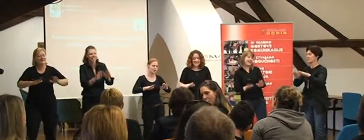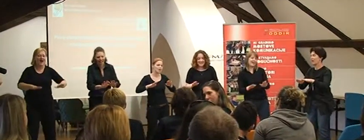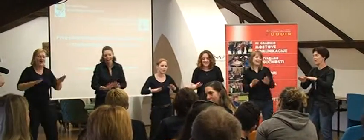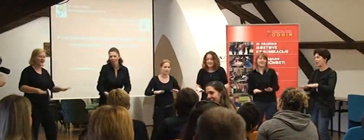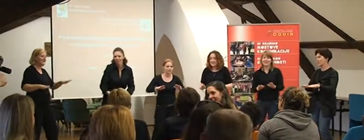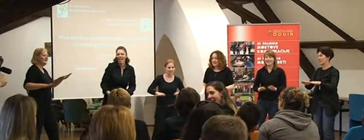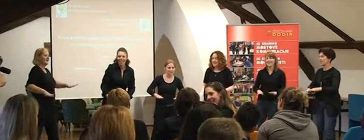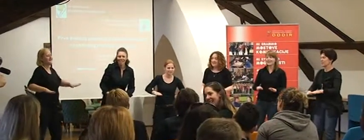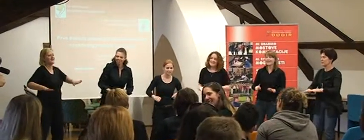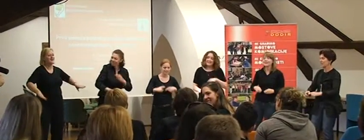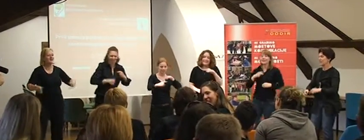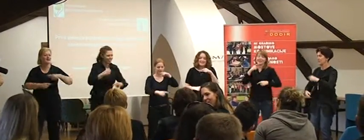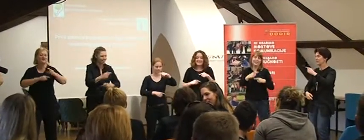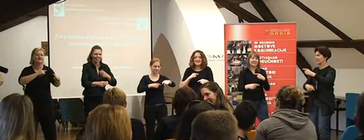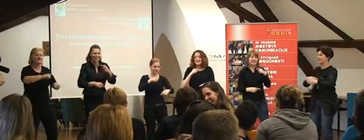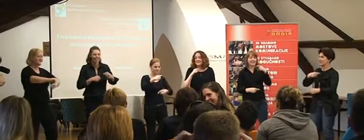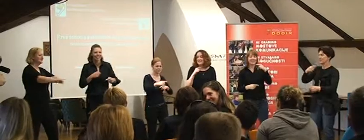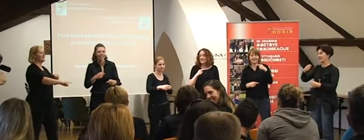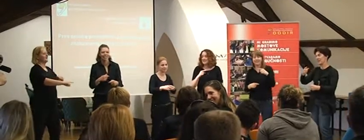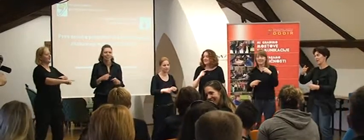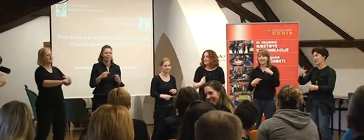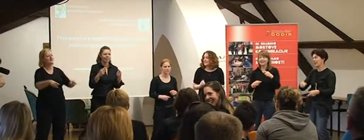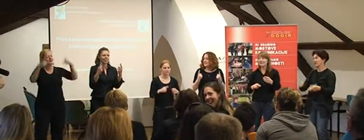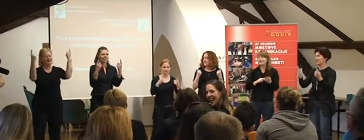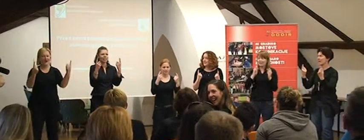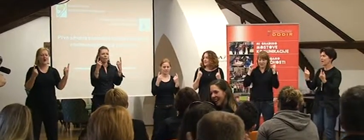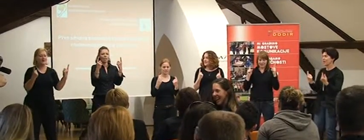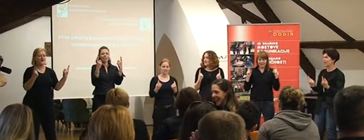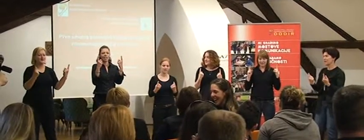zdao je Vrti se Stalo je